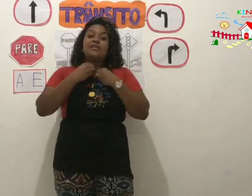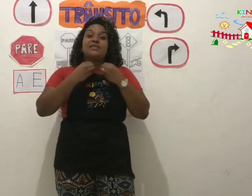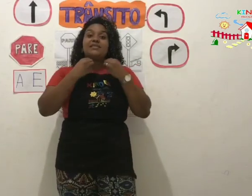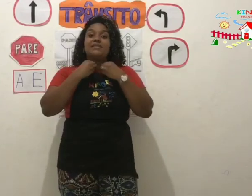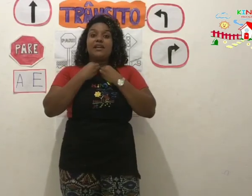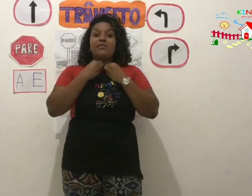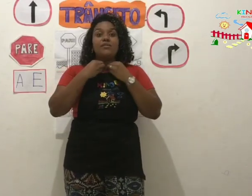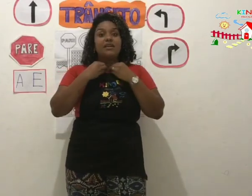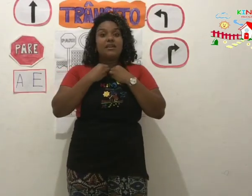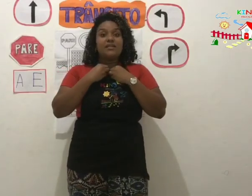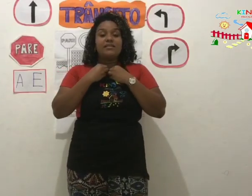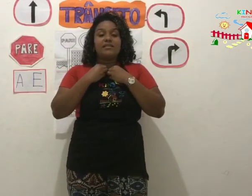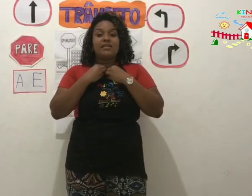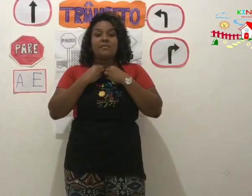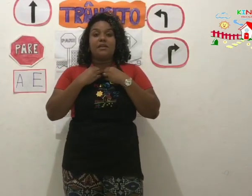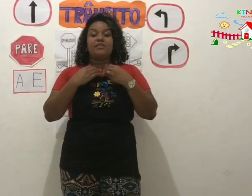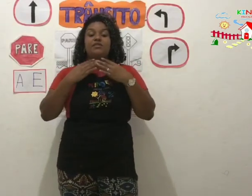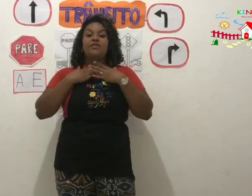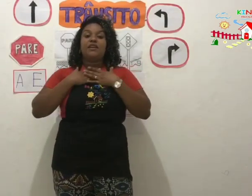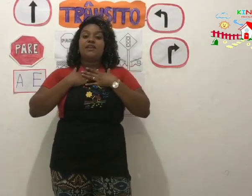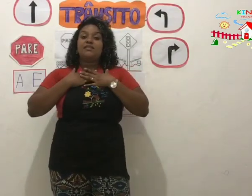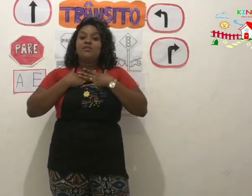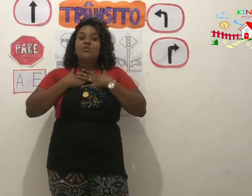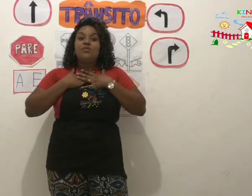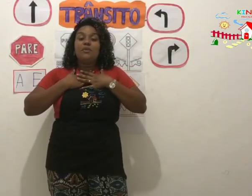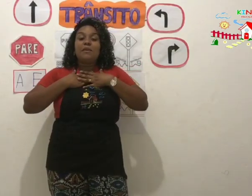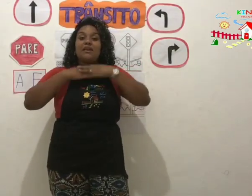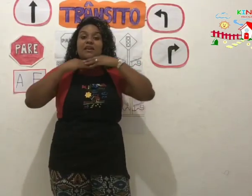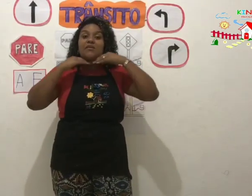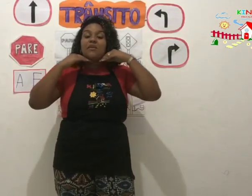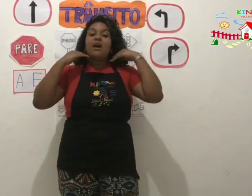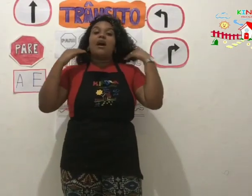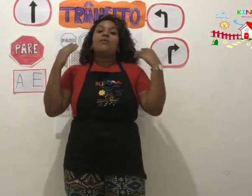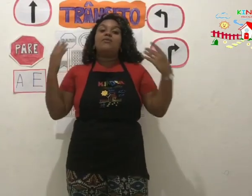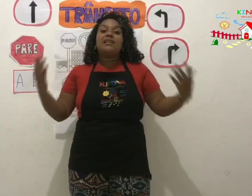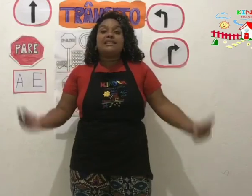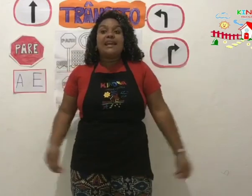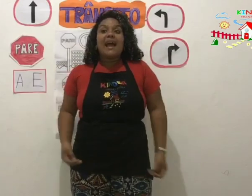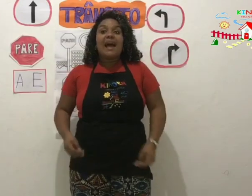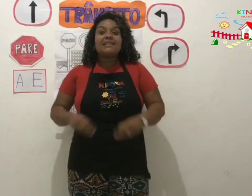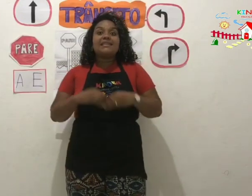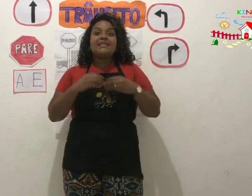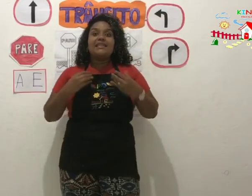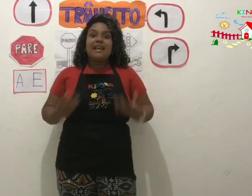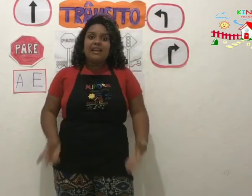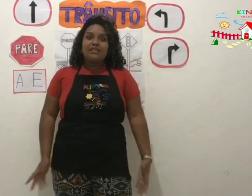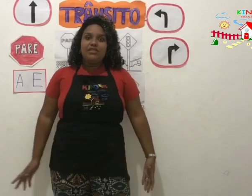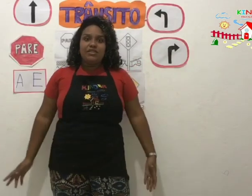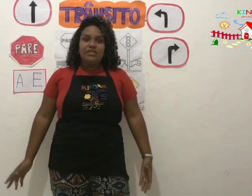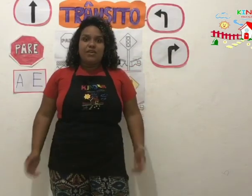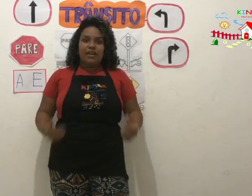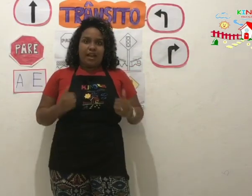nossa segurança, para a gente ficar segura e para não acontecer acidentes, ok?